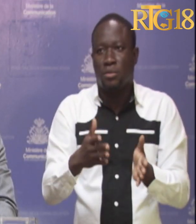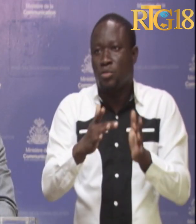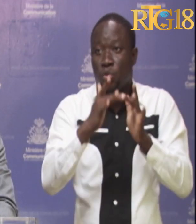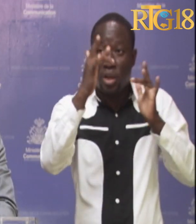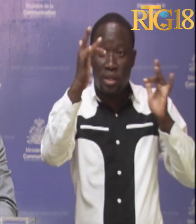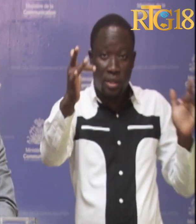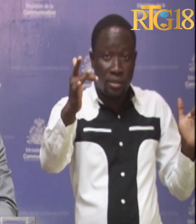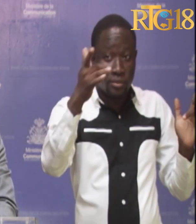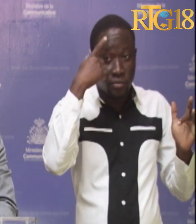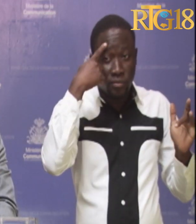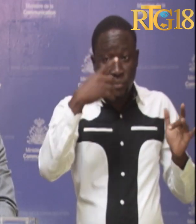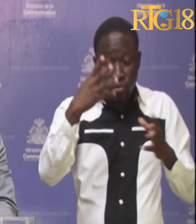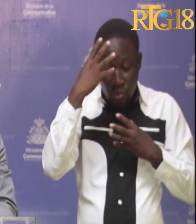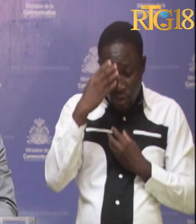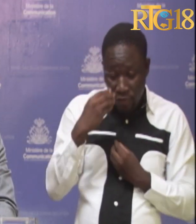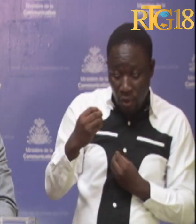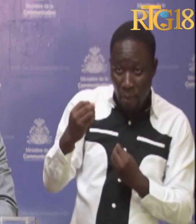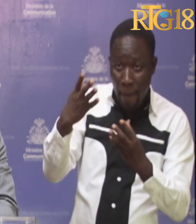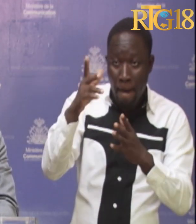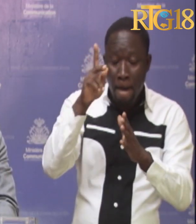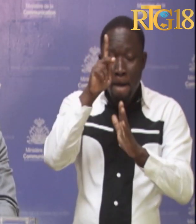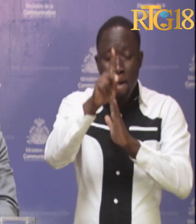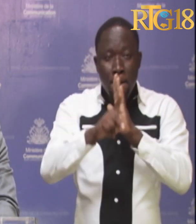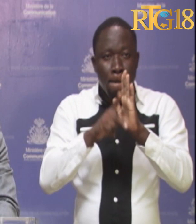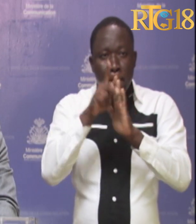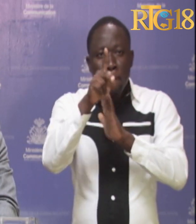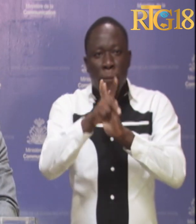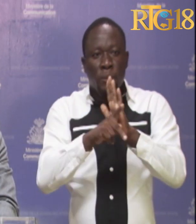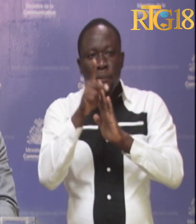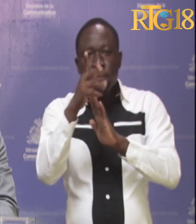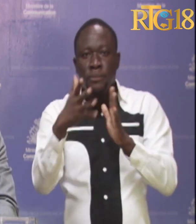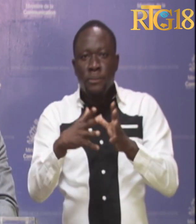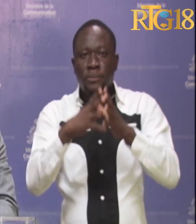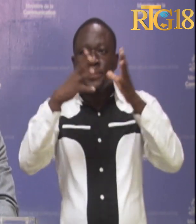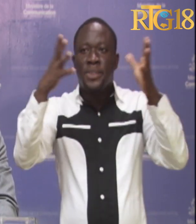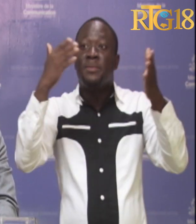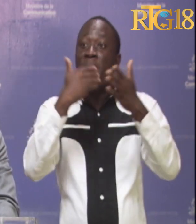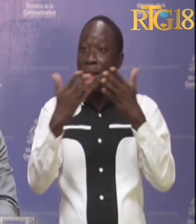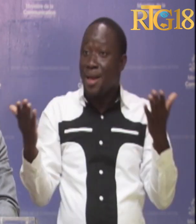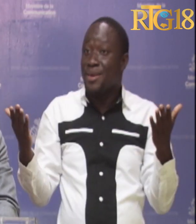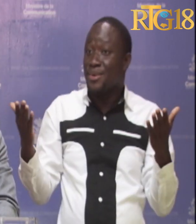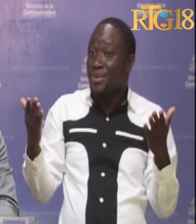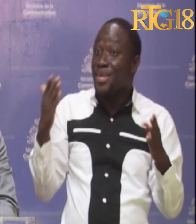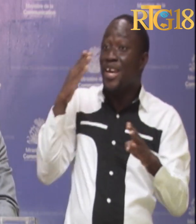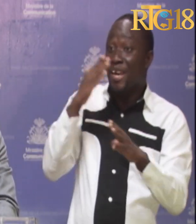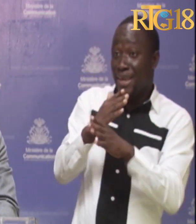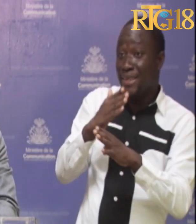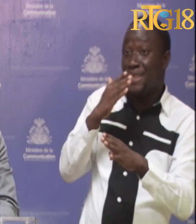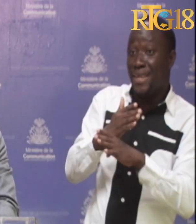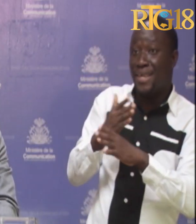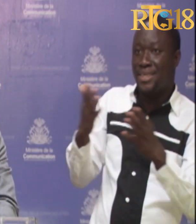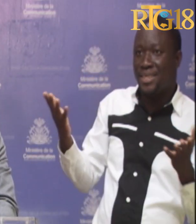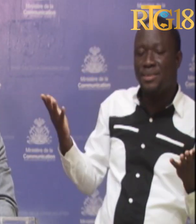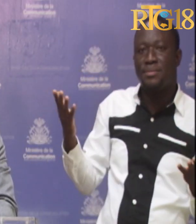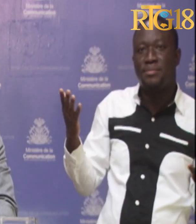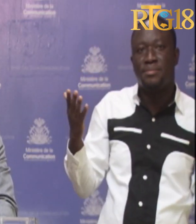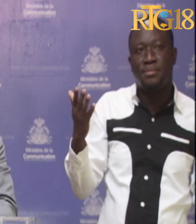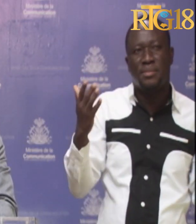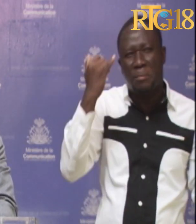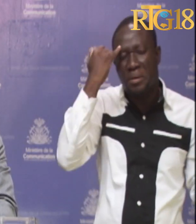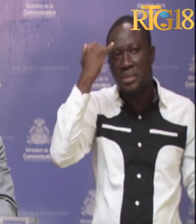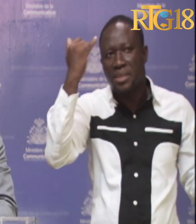ou en ligne pour informer la population sont autant de facteurs qui m'interdisent carrément une telle prétention.